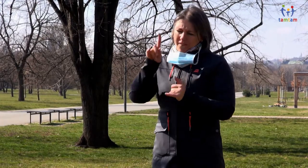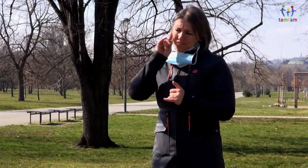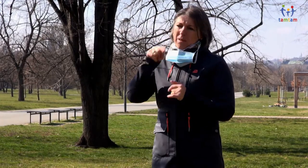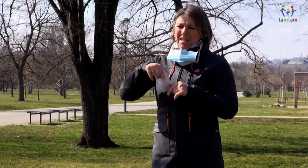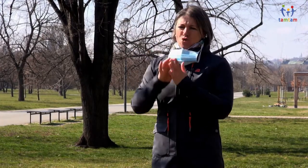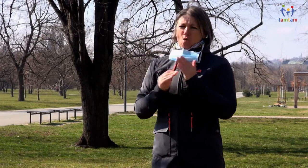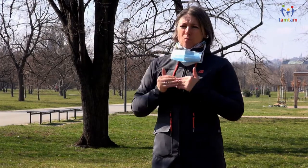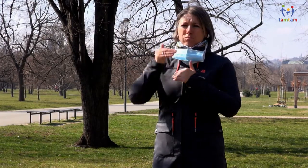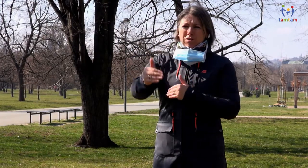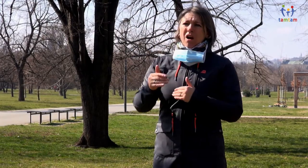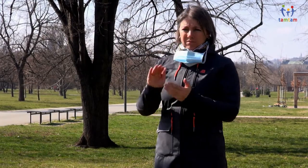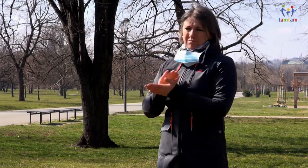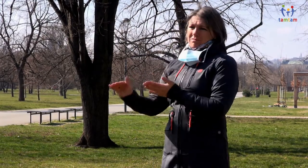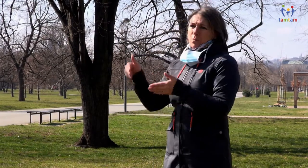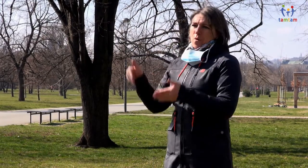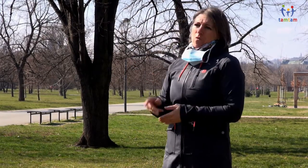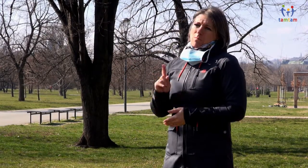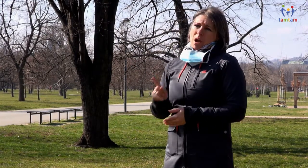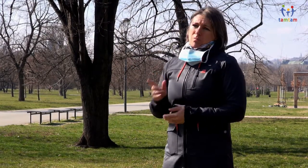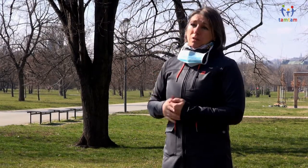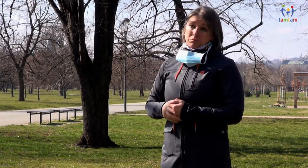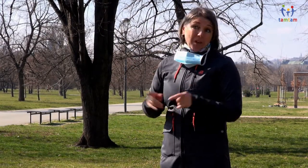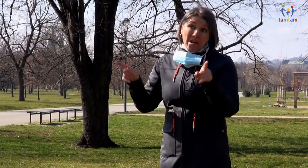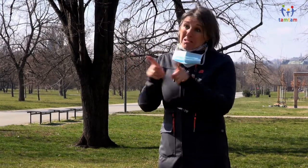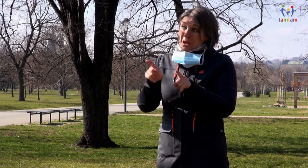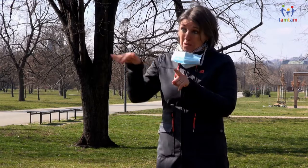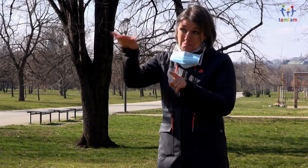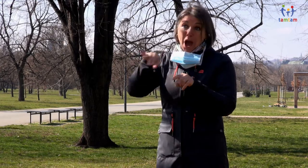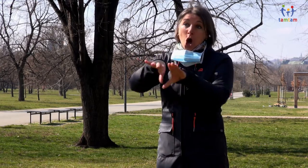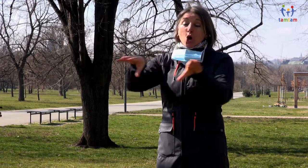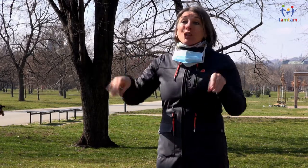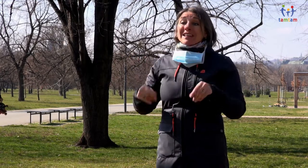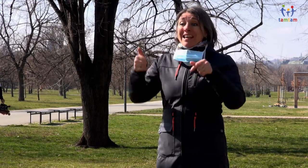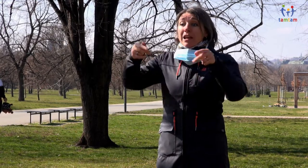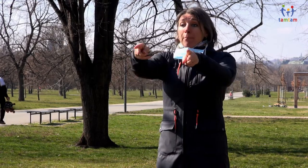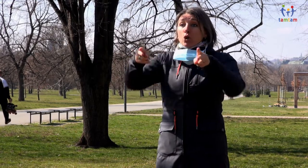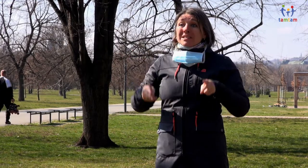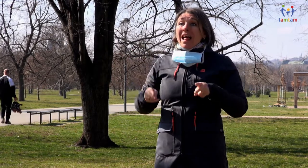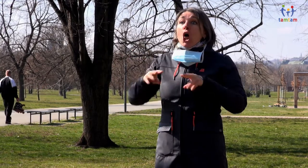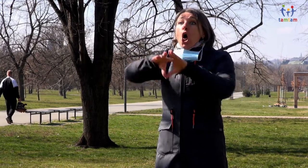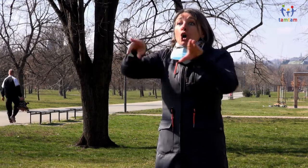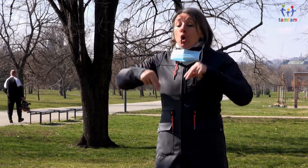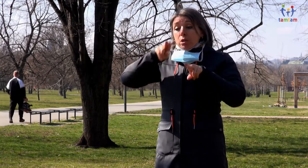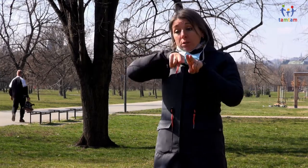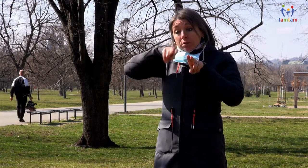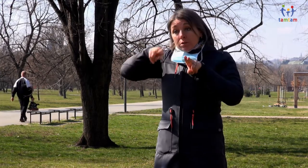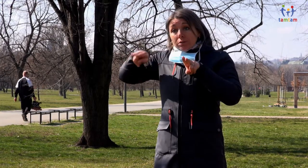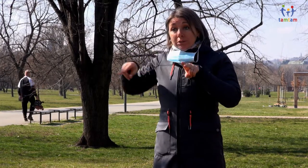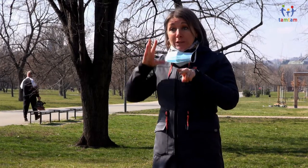procházejí krizi a třeba umožní, aby celá rodina spala v jedné posteli, třeba po dobu jednoho měsíce nebo dvou měsíců, tak to